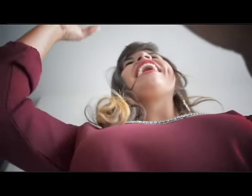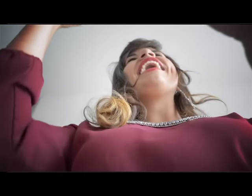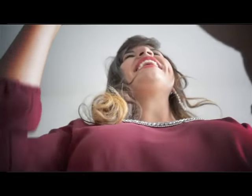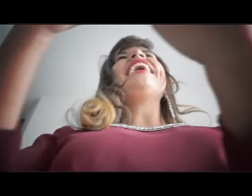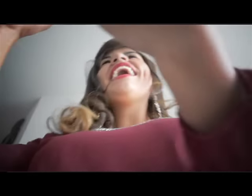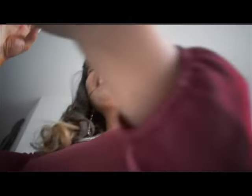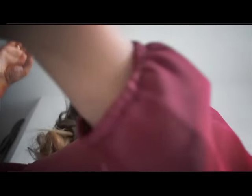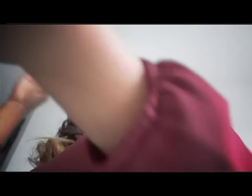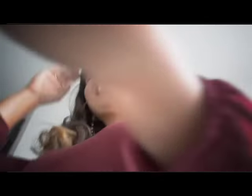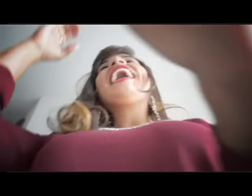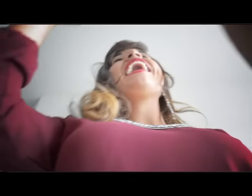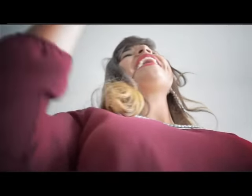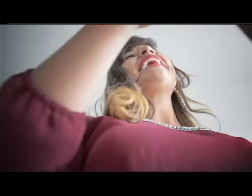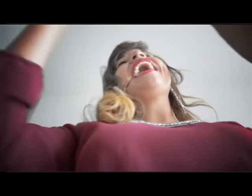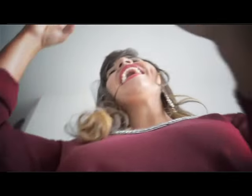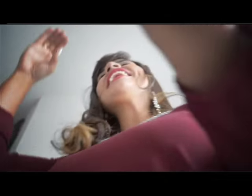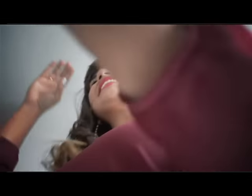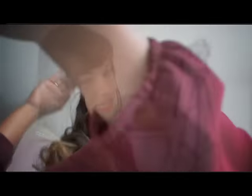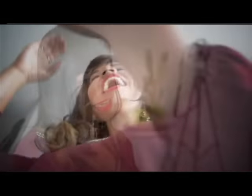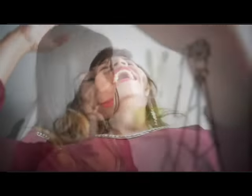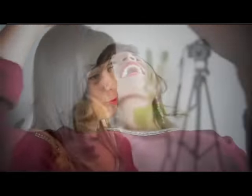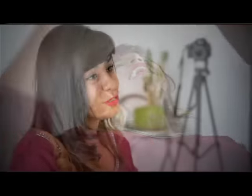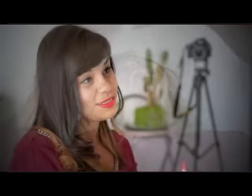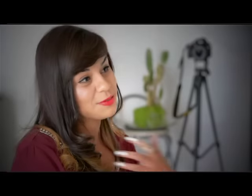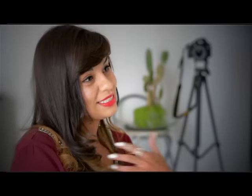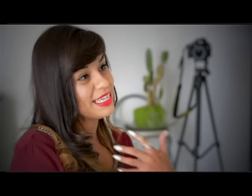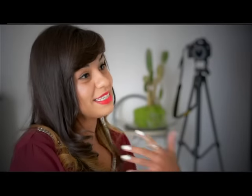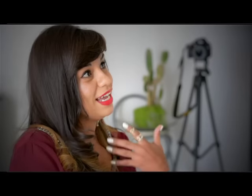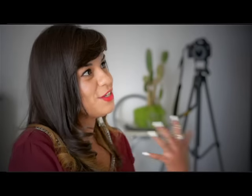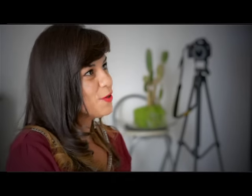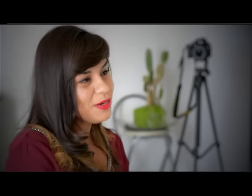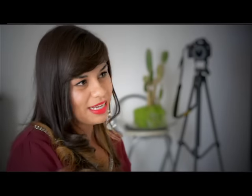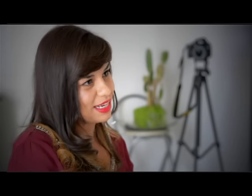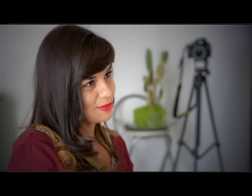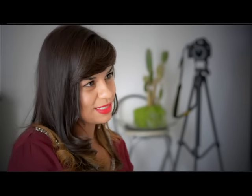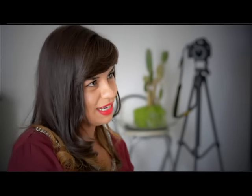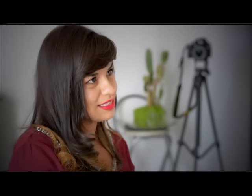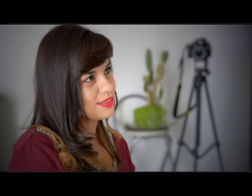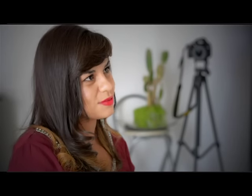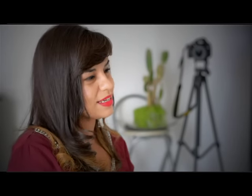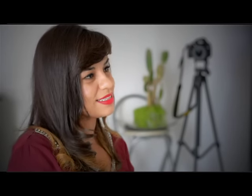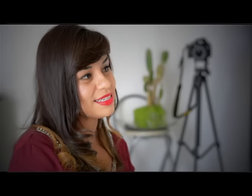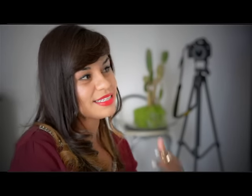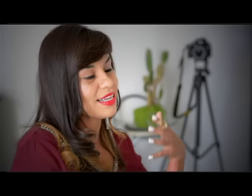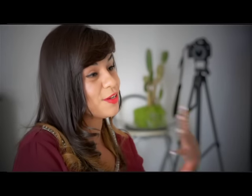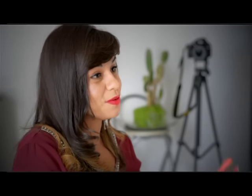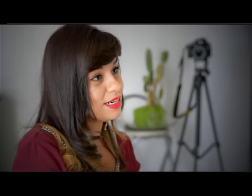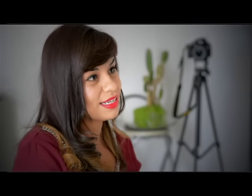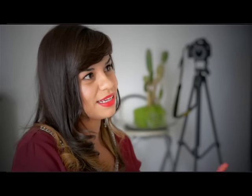yo me admiro porque no es que sea yo la que los haga, sino que es el señor el que